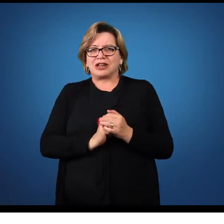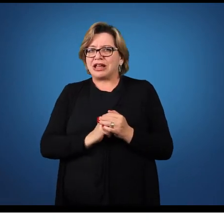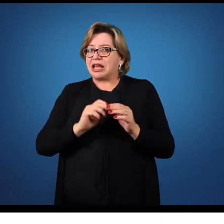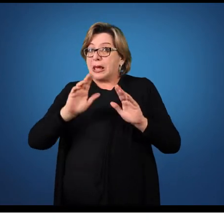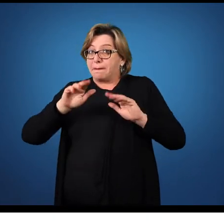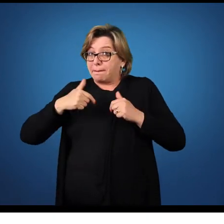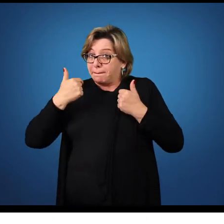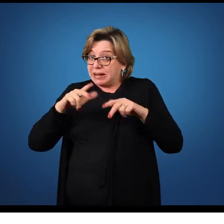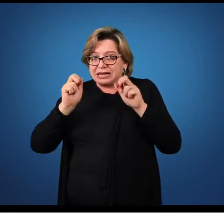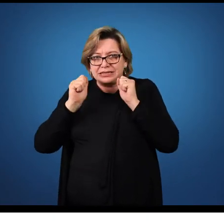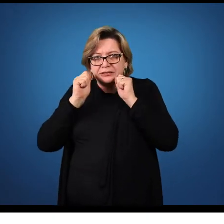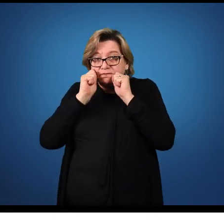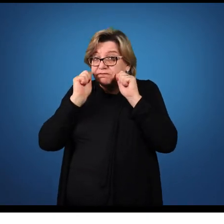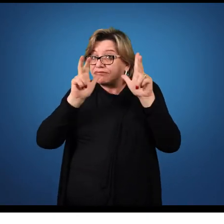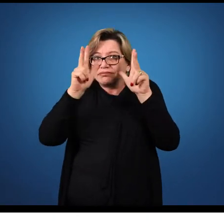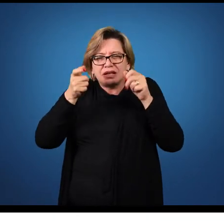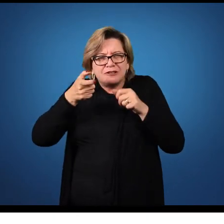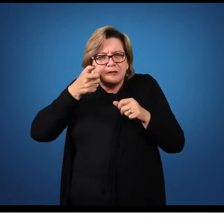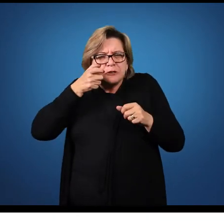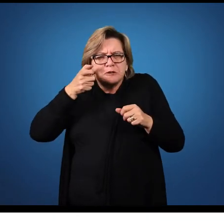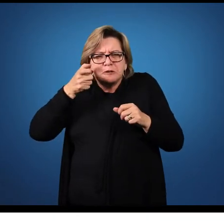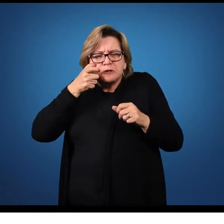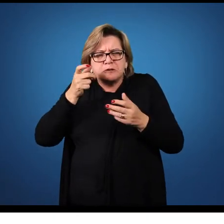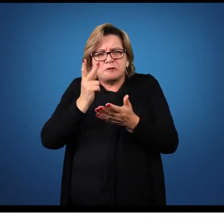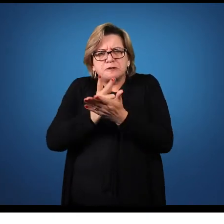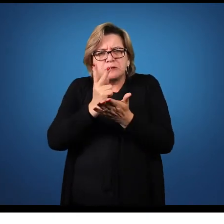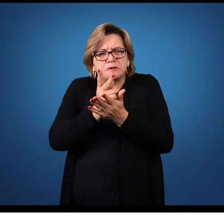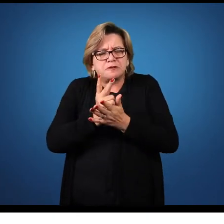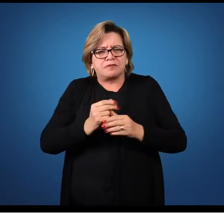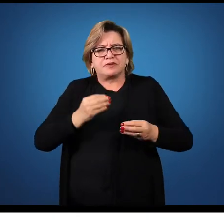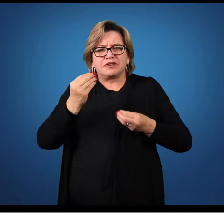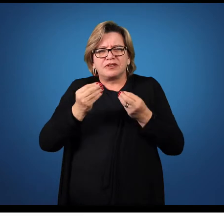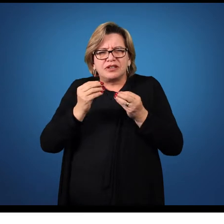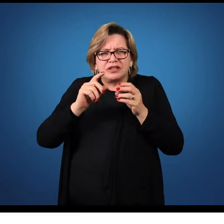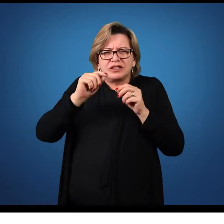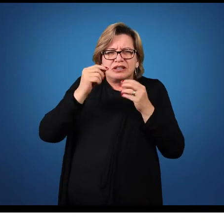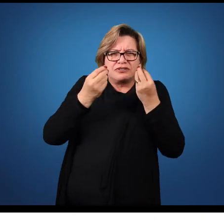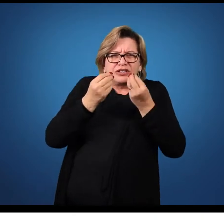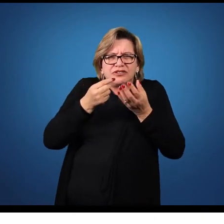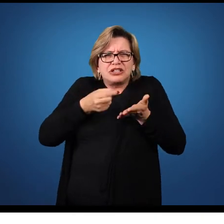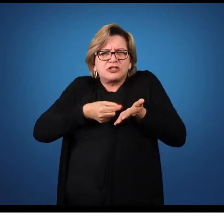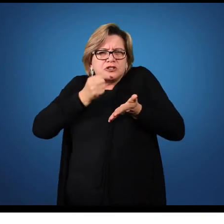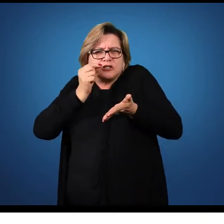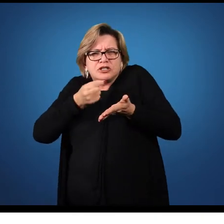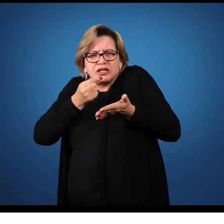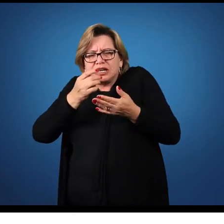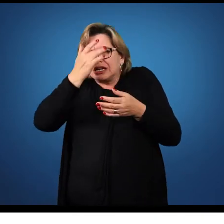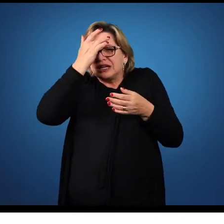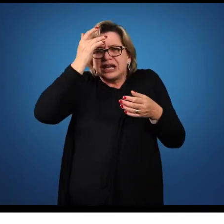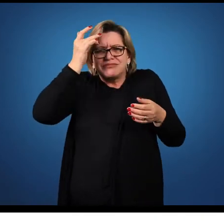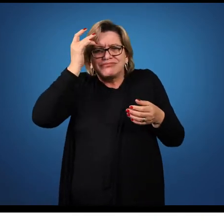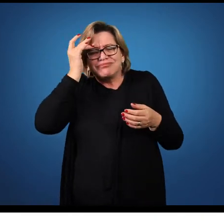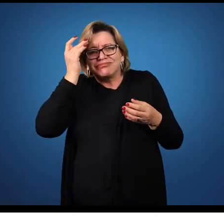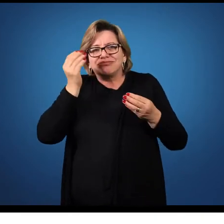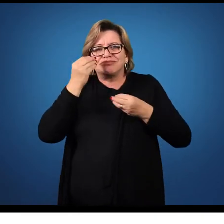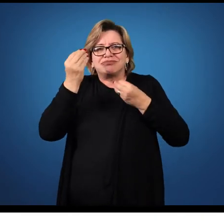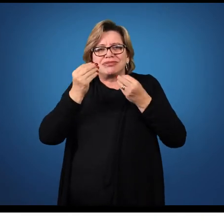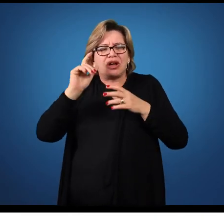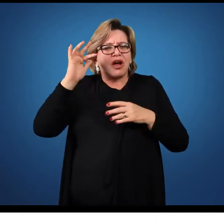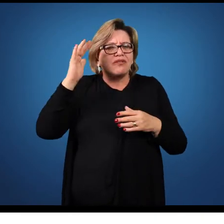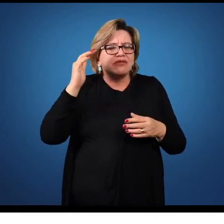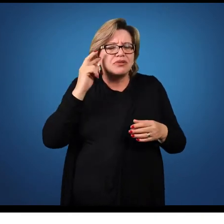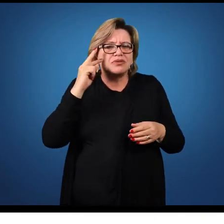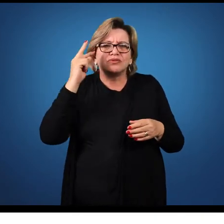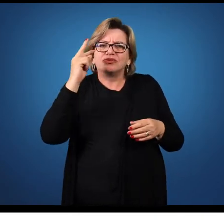mais atento aos detalhes, a cada detalhe, a cada xícara, a cada pessoa, a cada mão.